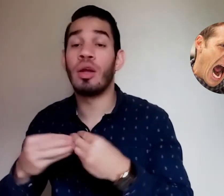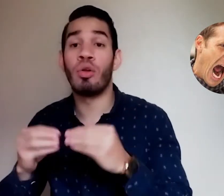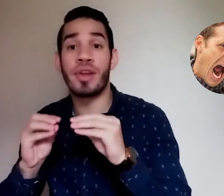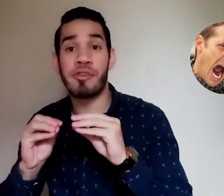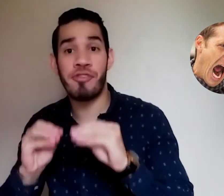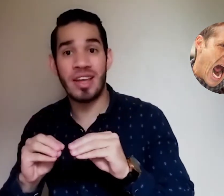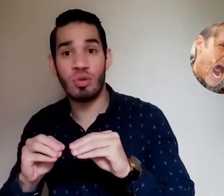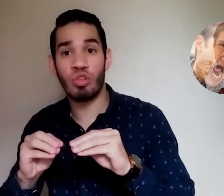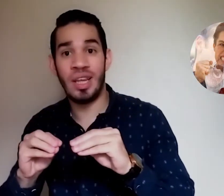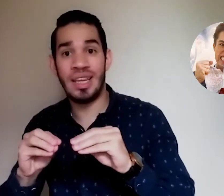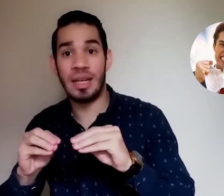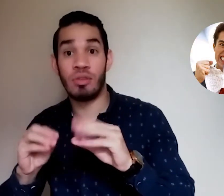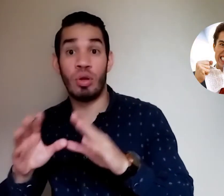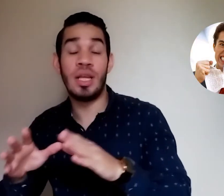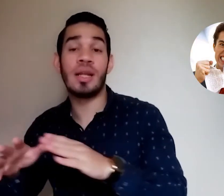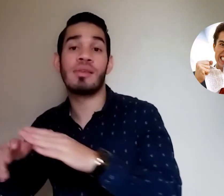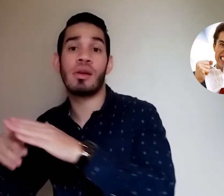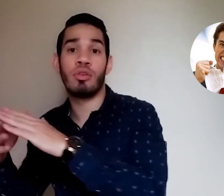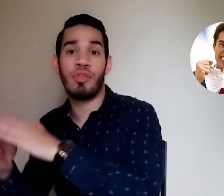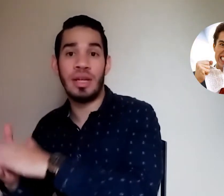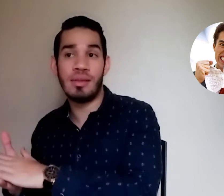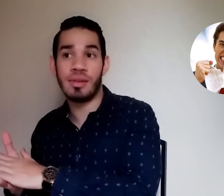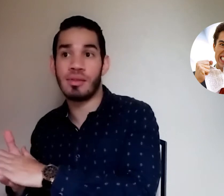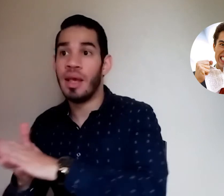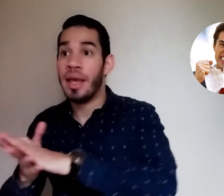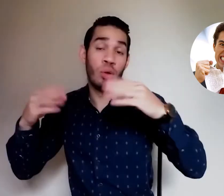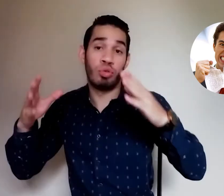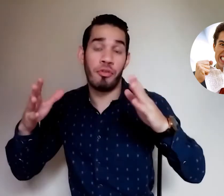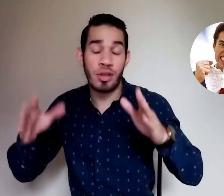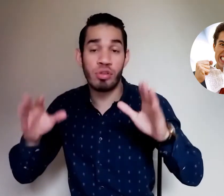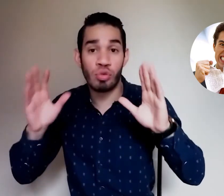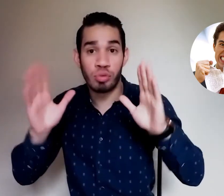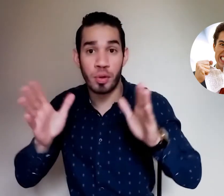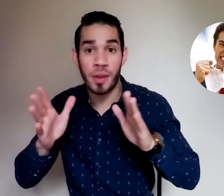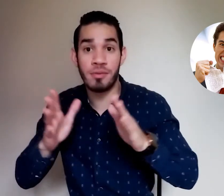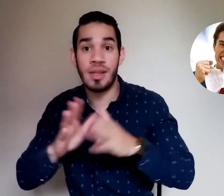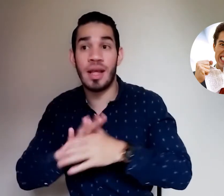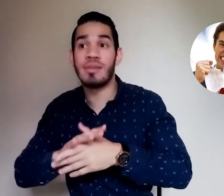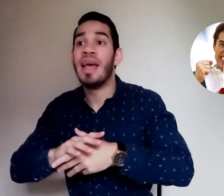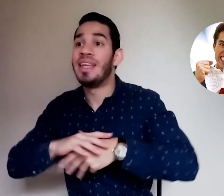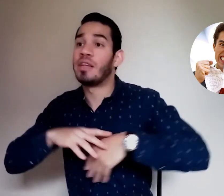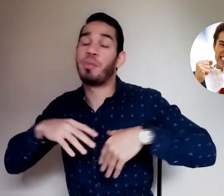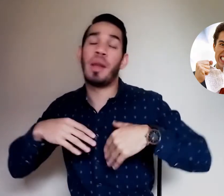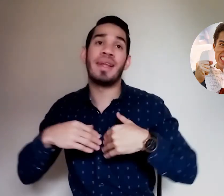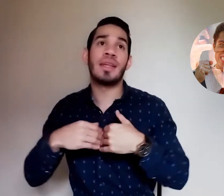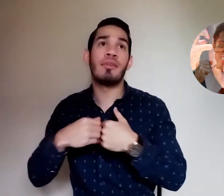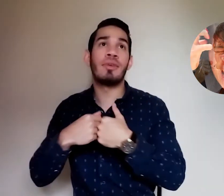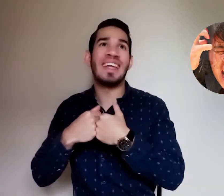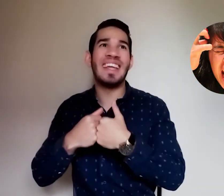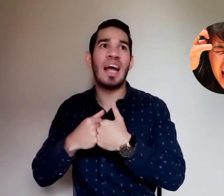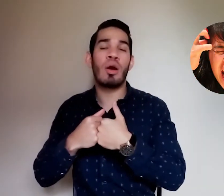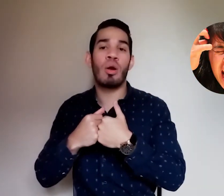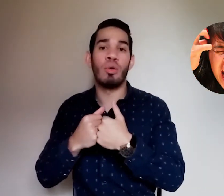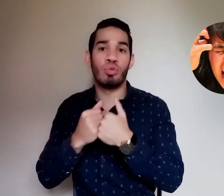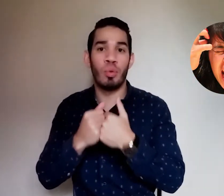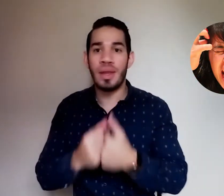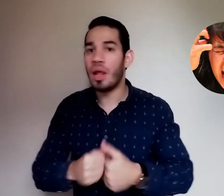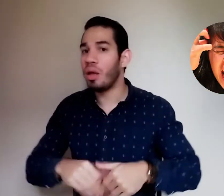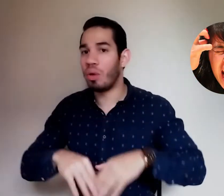encontrar fallos en quienes solían hacerlos felices incluso fallos en sus propias vidas y experimentan ira con su vida y con